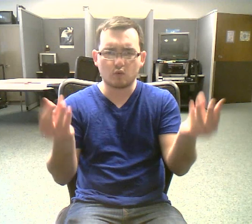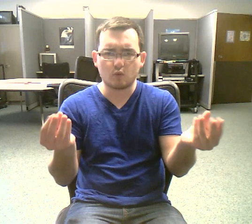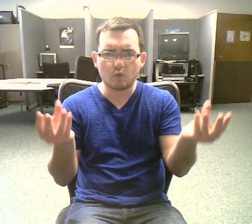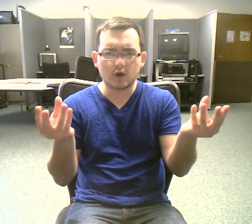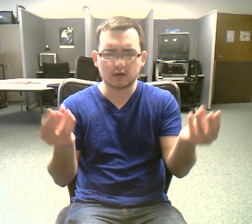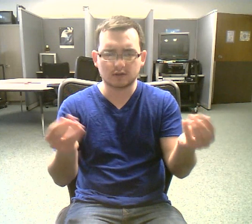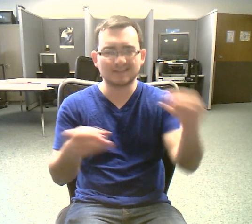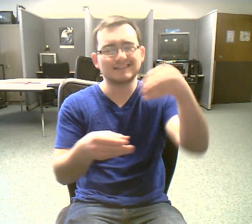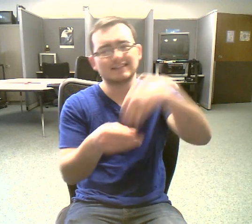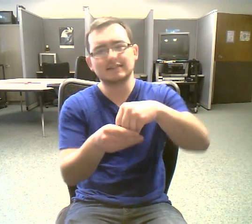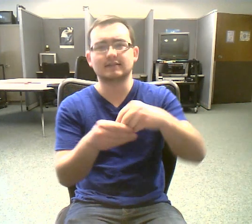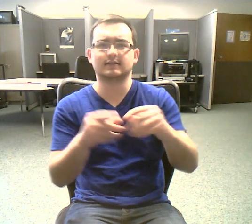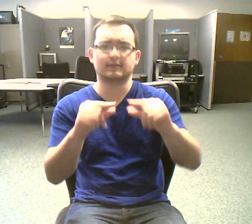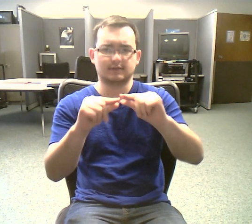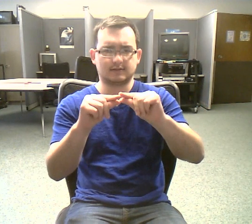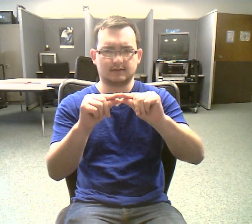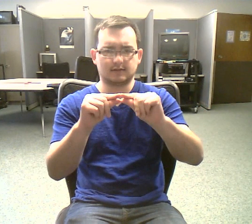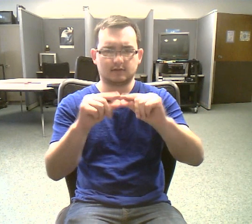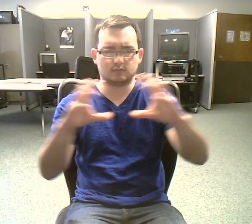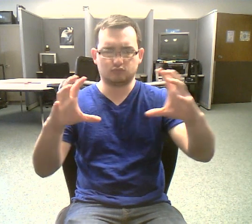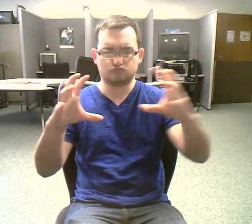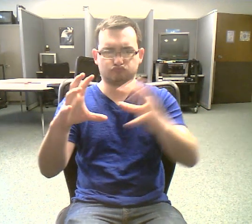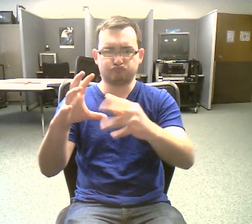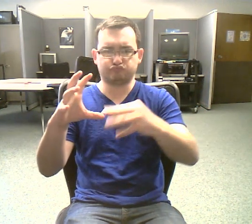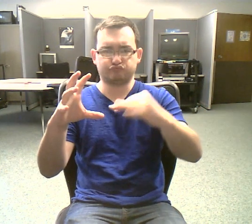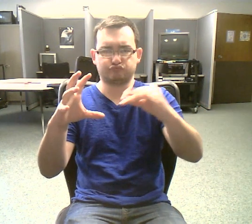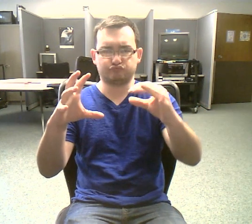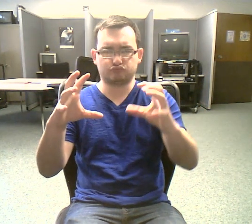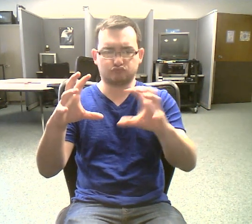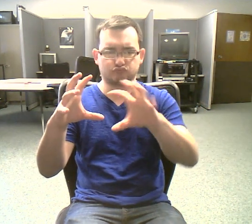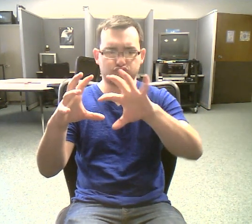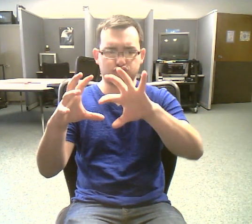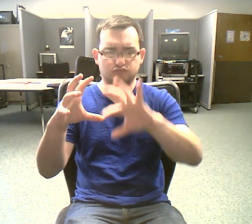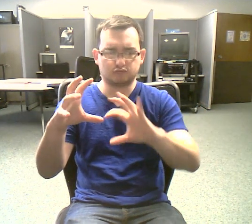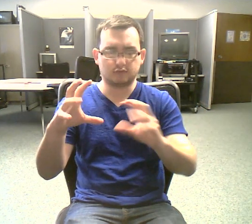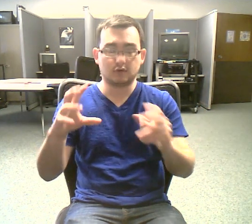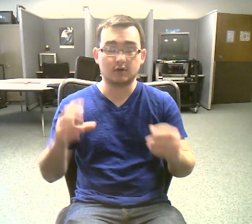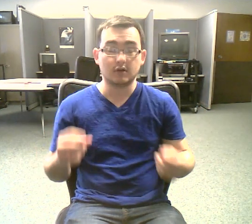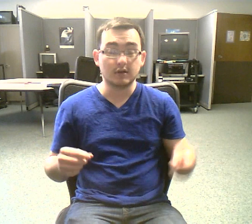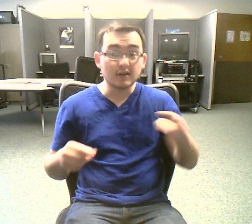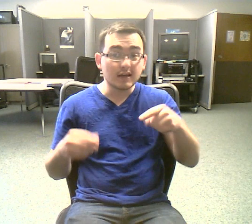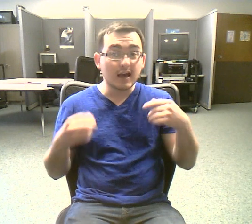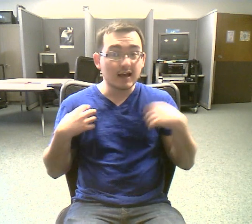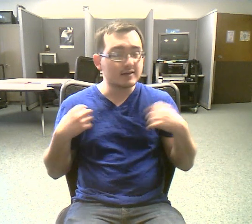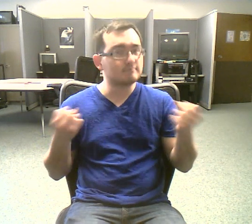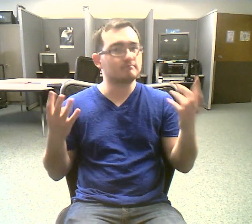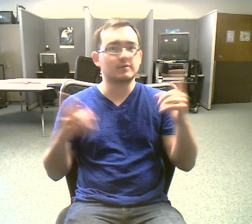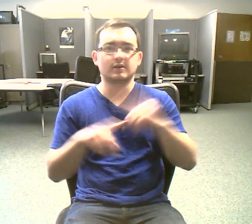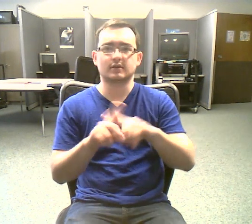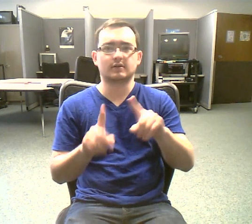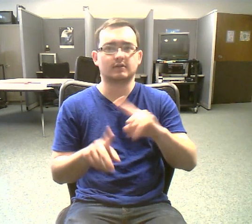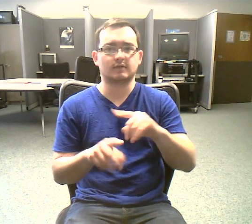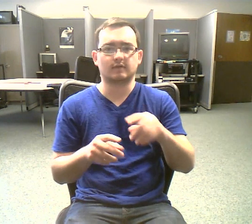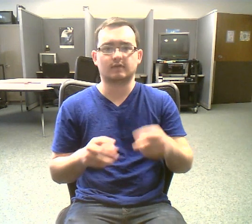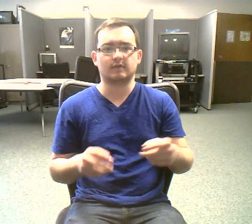The cytoplasm has many different molecules that are dissolved in solution. You'll find enzymes,